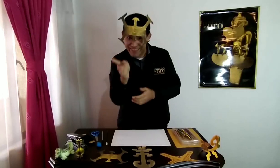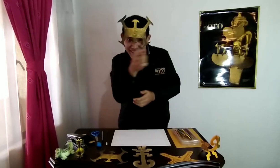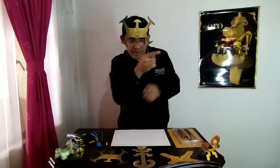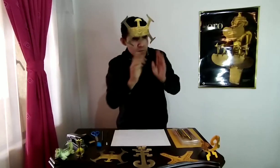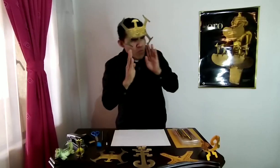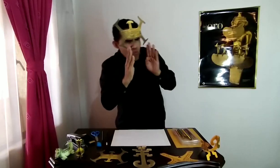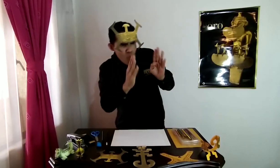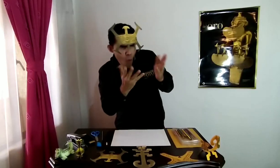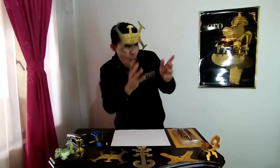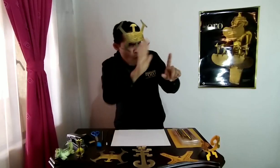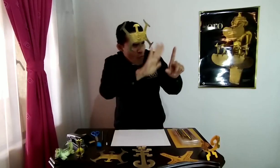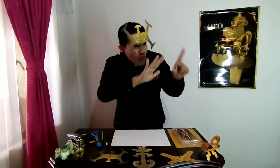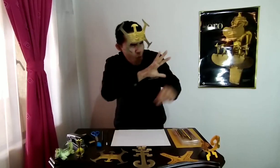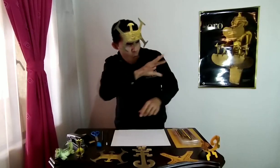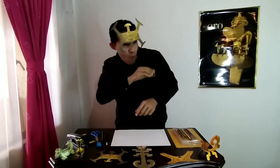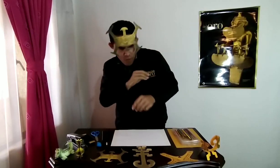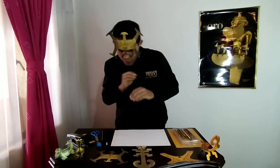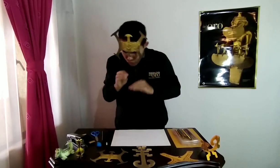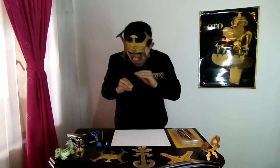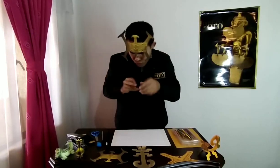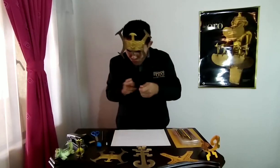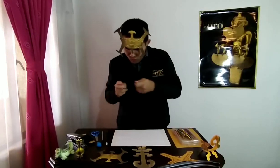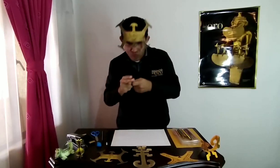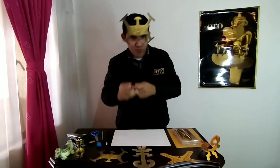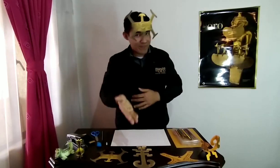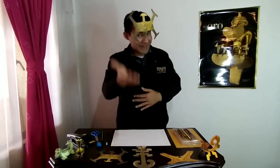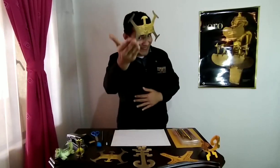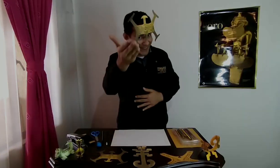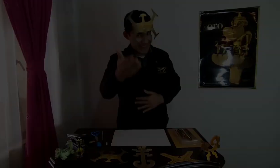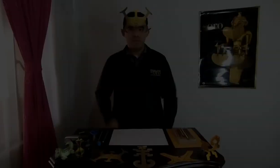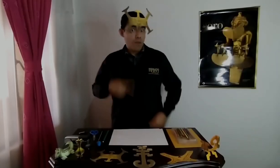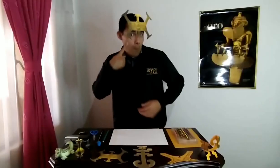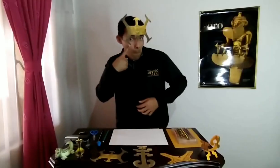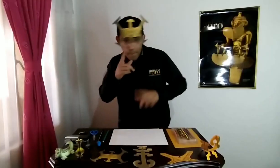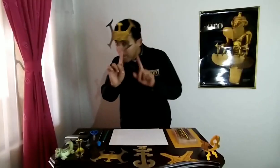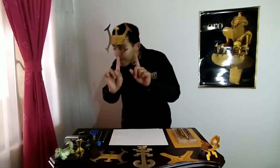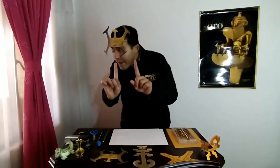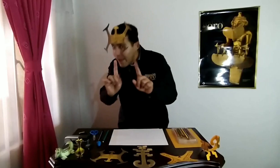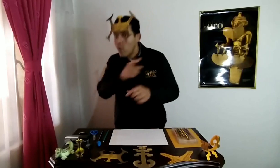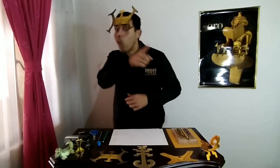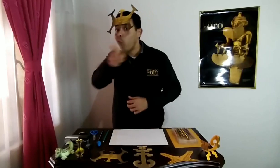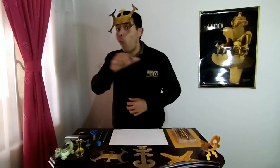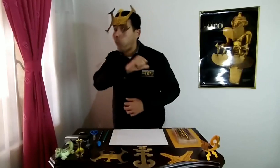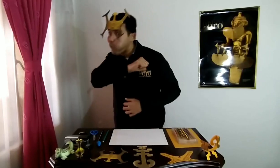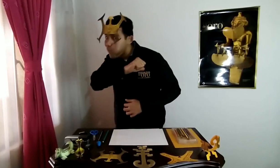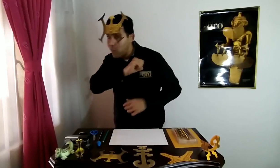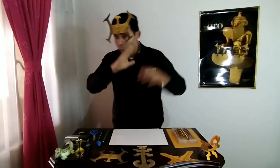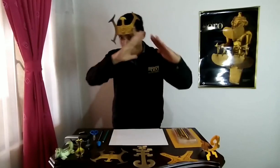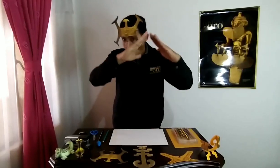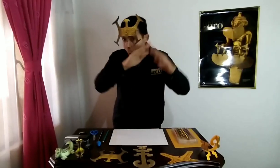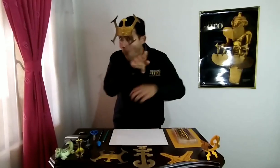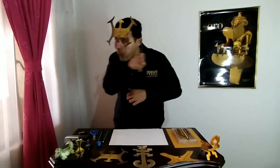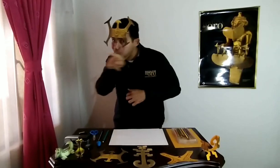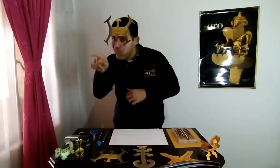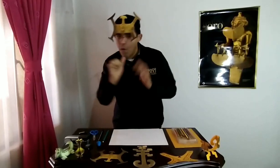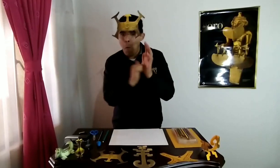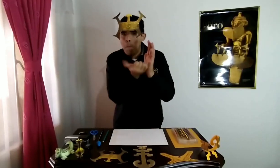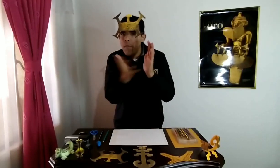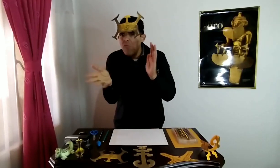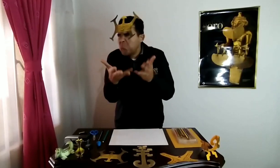indicaciones que voy a darte. ¡Adelante! Mira lo que necesitamos. De seguro lo tienes en tu casa.